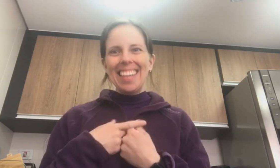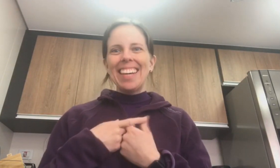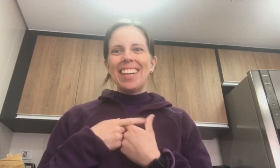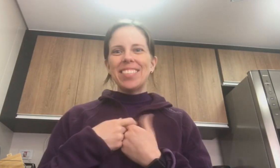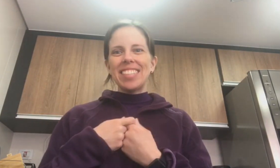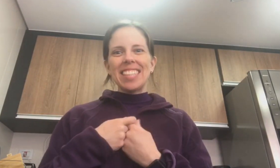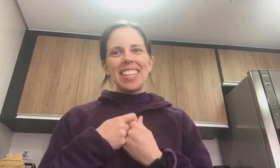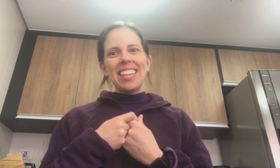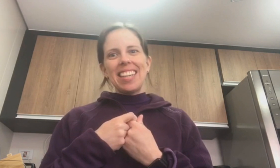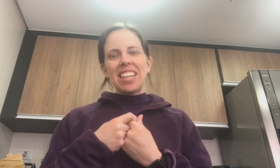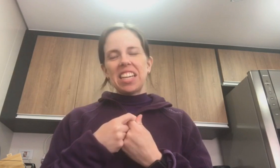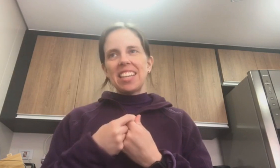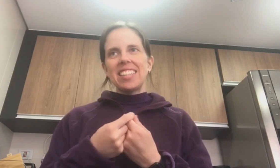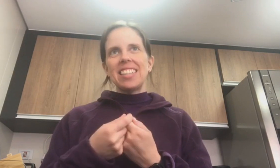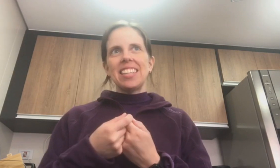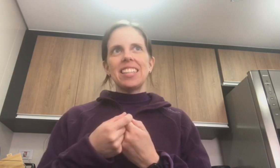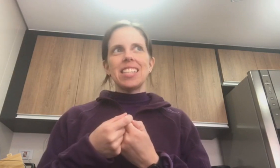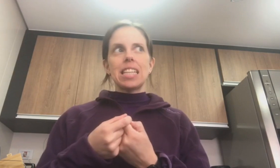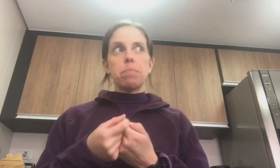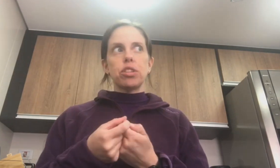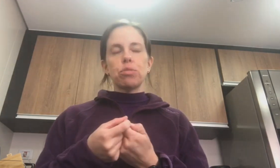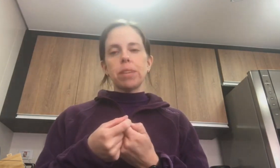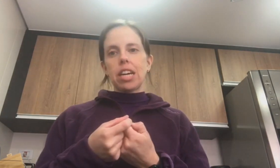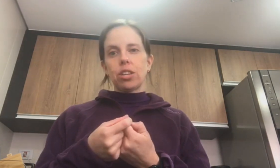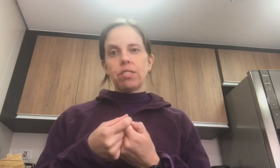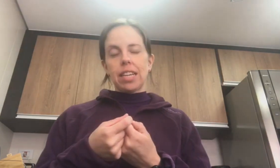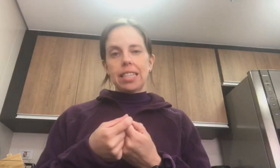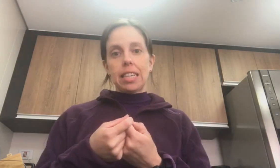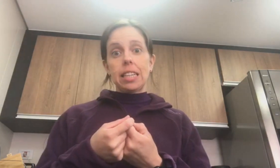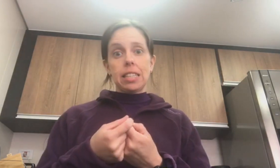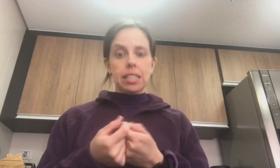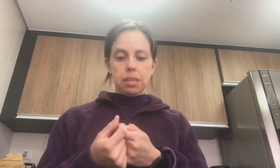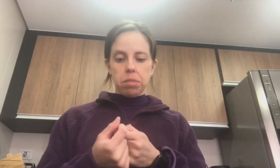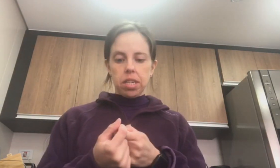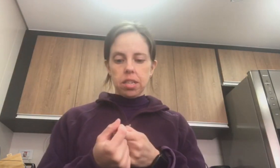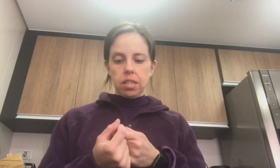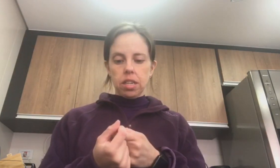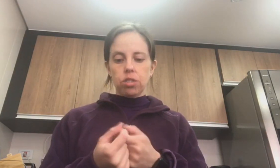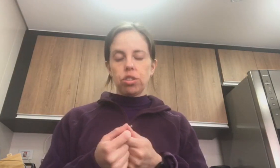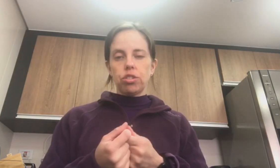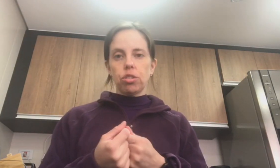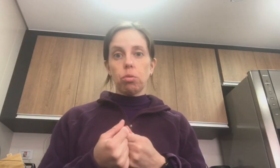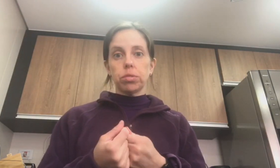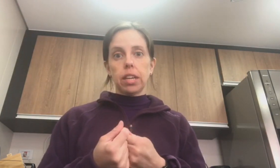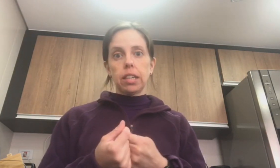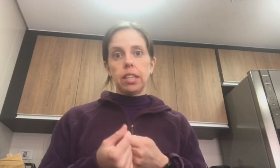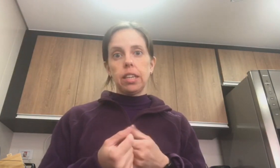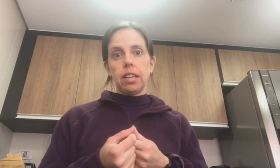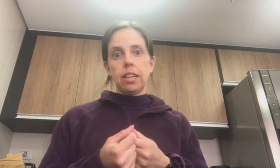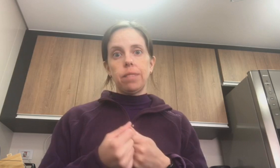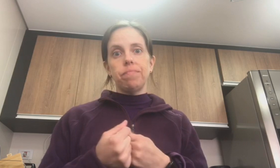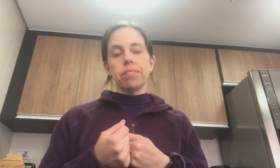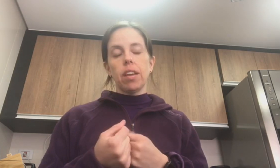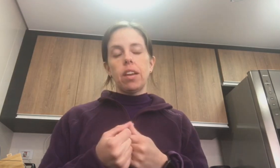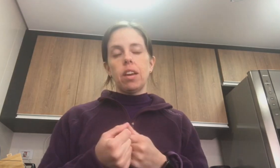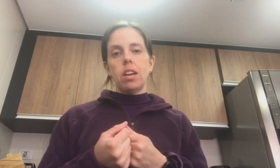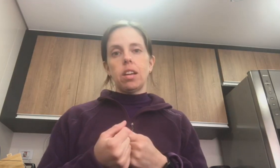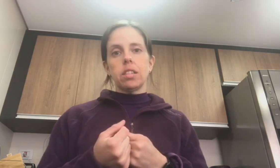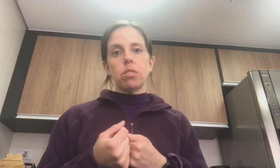Vamos ver se... Se de repente eu não pegar a chave da casa ainda. Essas semanas. a gente consegue... Se eu